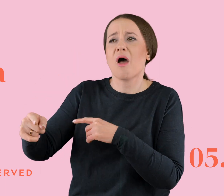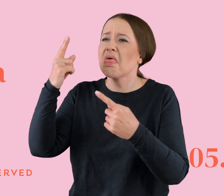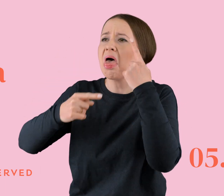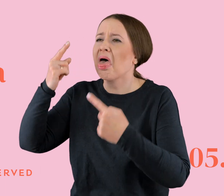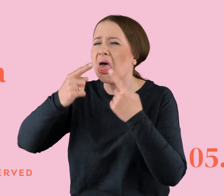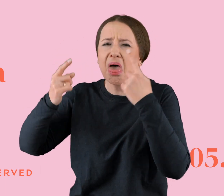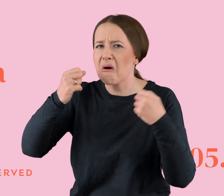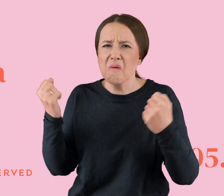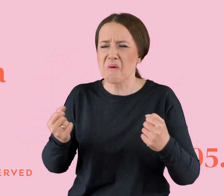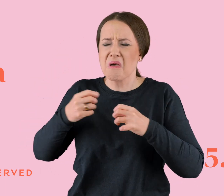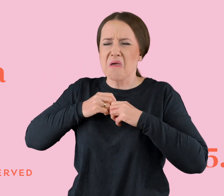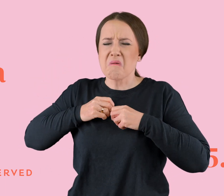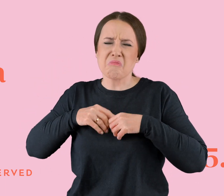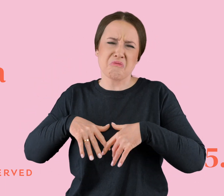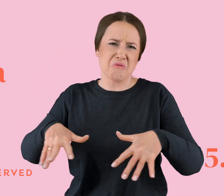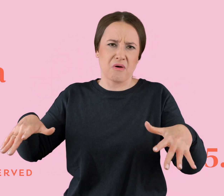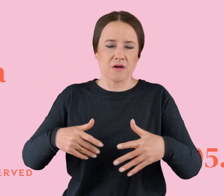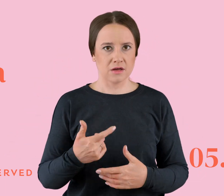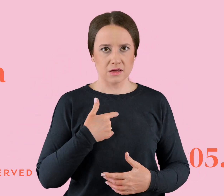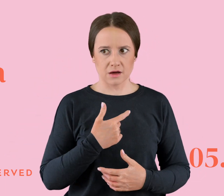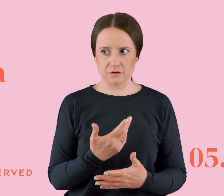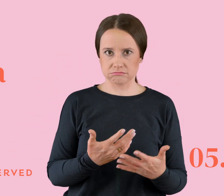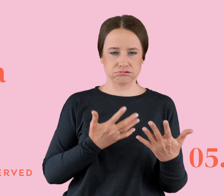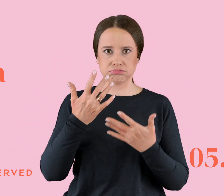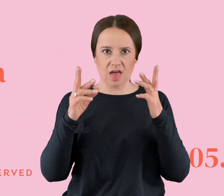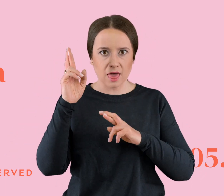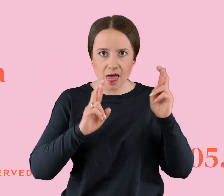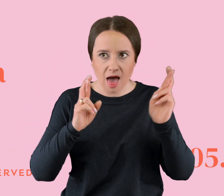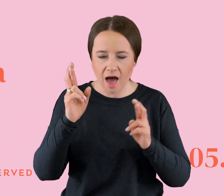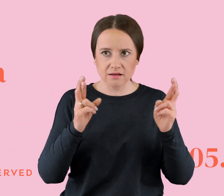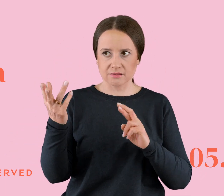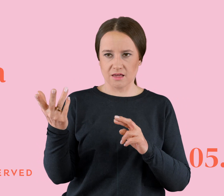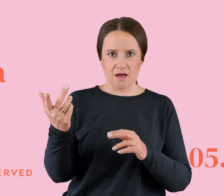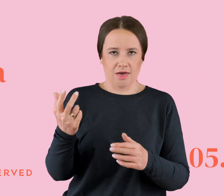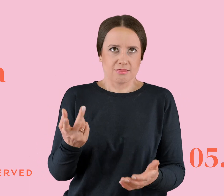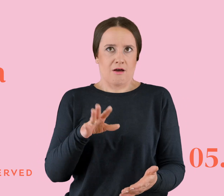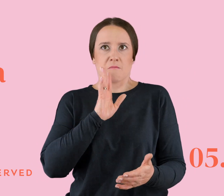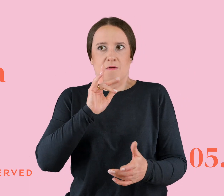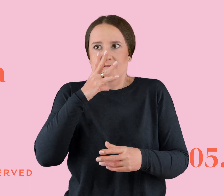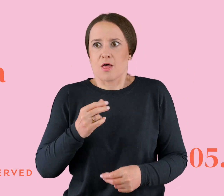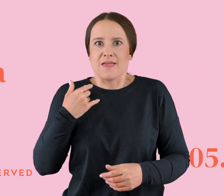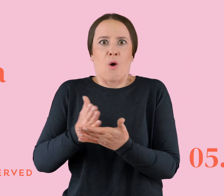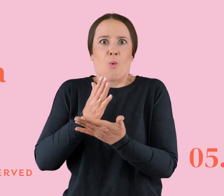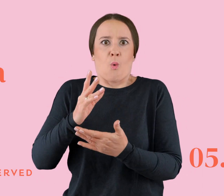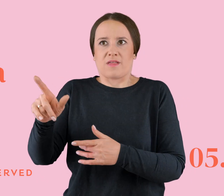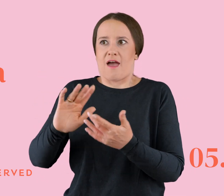słuchajcie, no ja byłam taka no mega skołowana. No bo ta reakcja w ogóle, no tak jakby mu zrobiła kurwa pożar w kuchni. Po tym jak on mi zakazał